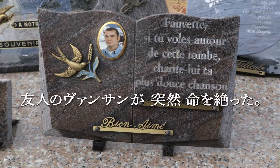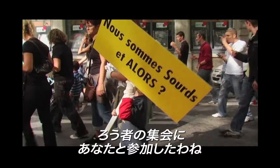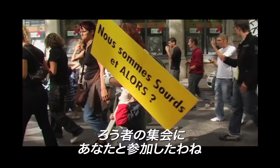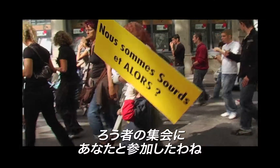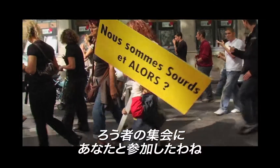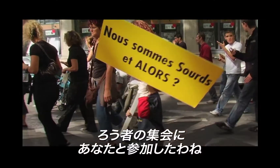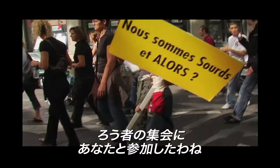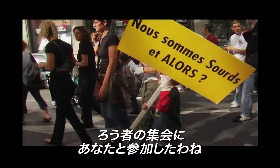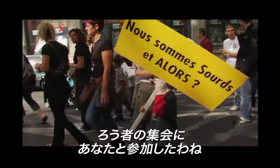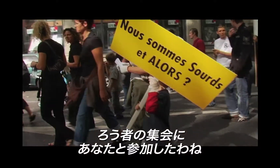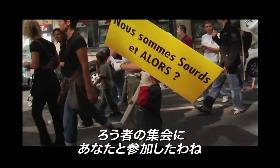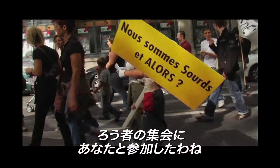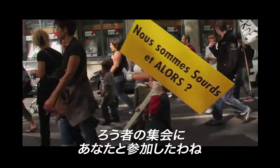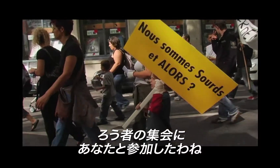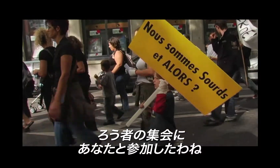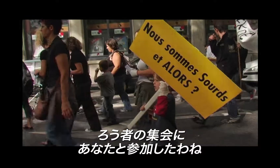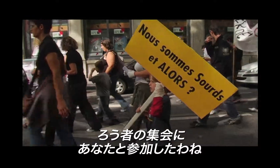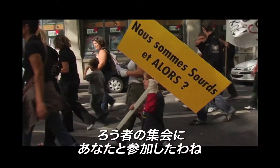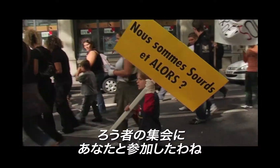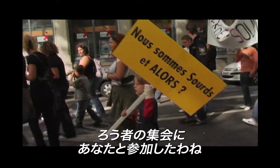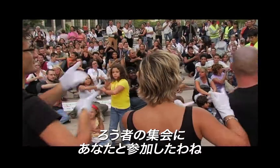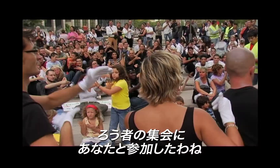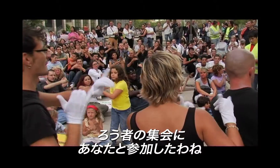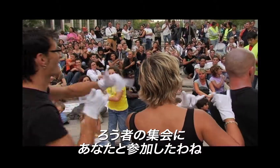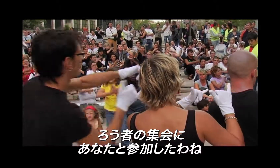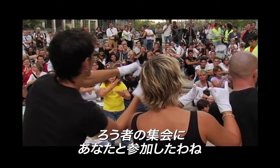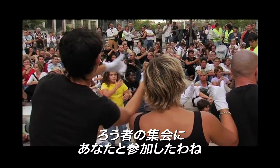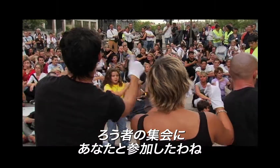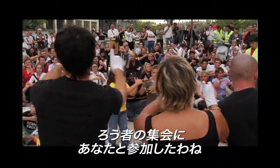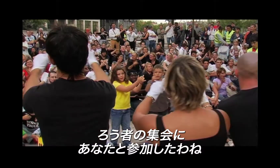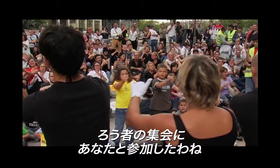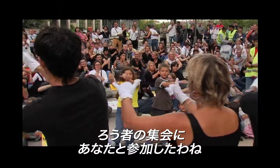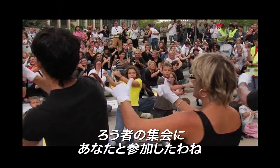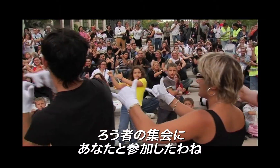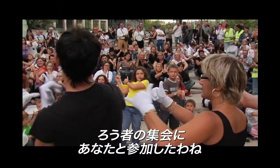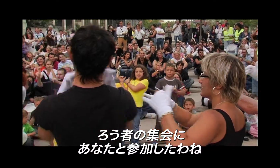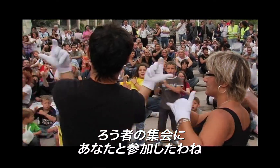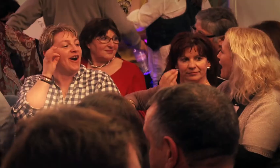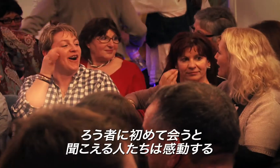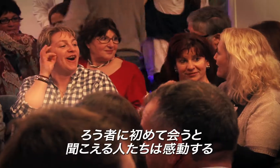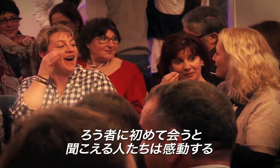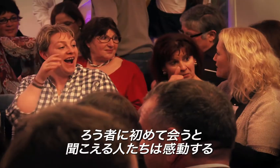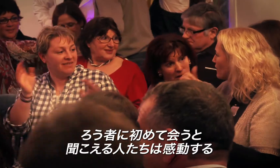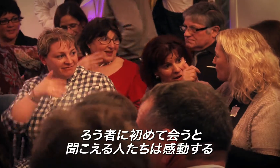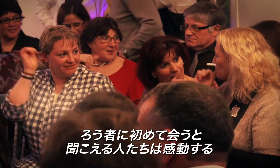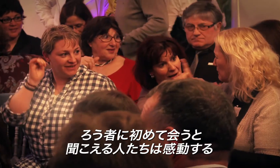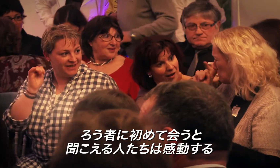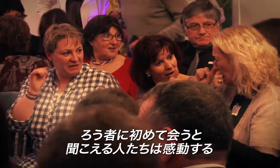C'est toi qui m'as emmenée pour la première fois dans une soirée avec des sourds. J'ai adoré basculer dans ton monde. Beaucoup d'entendants racontent que